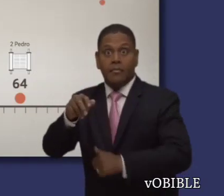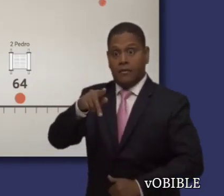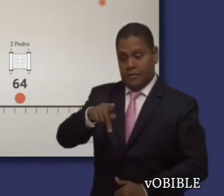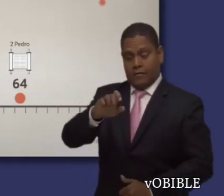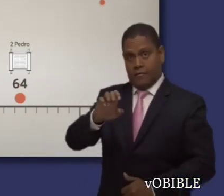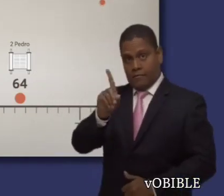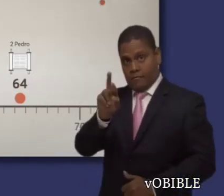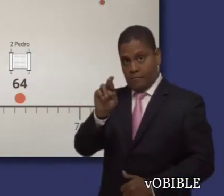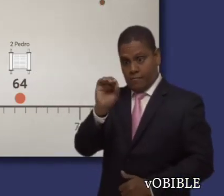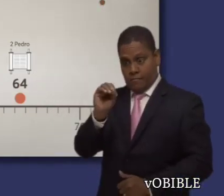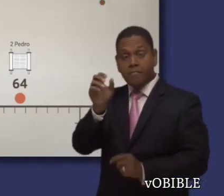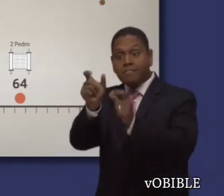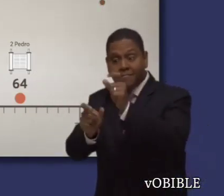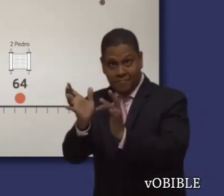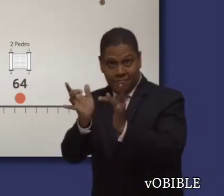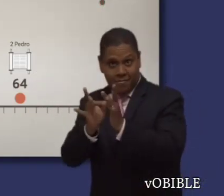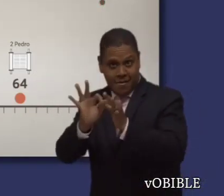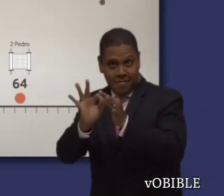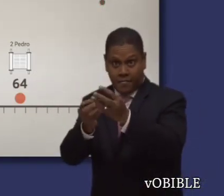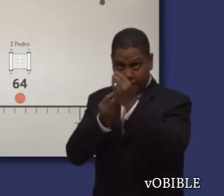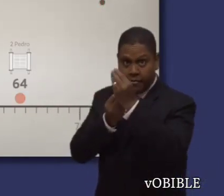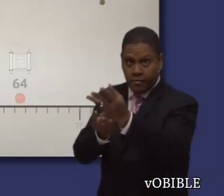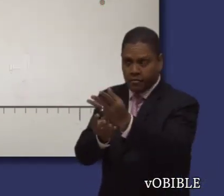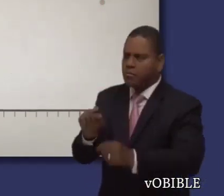tal vez seguía en Babilonia o en sus alrededores.